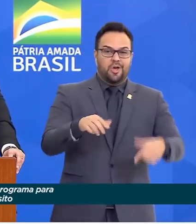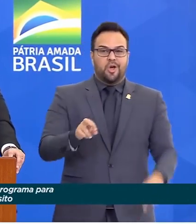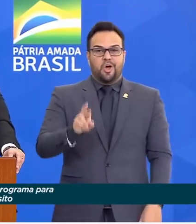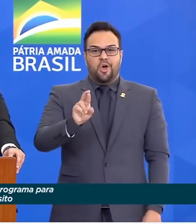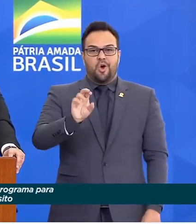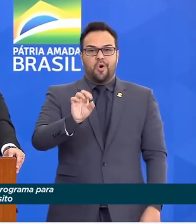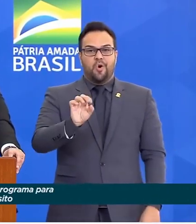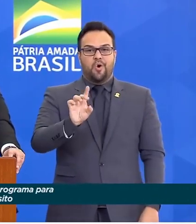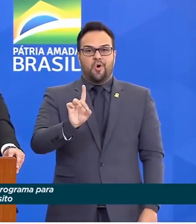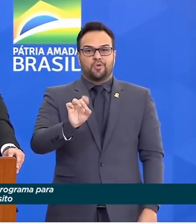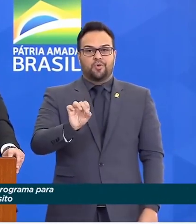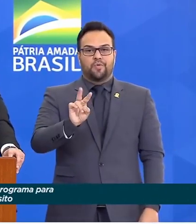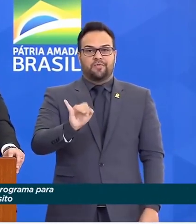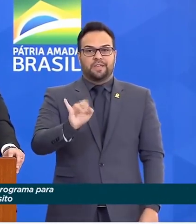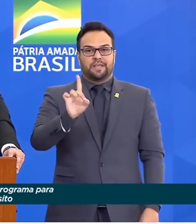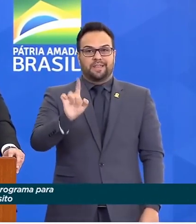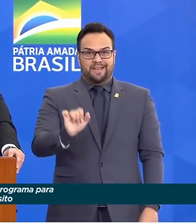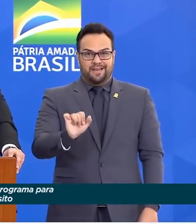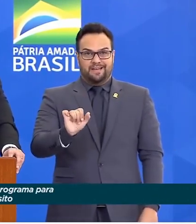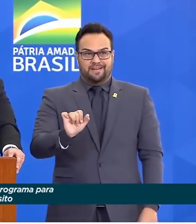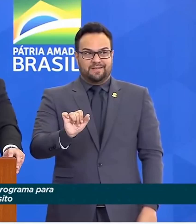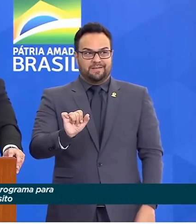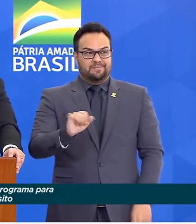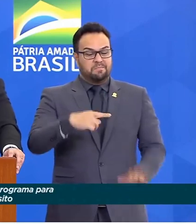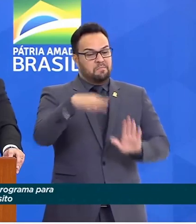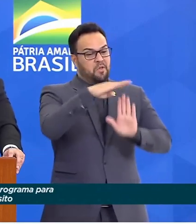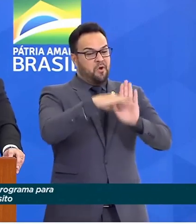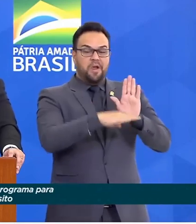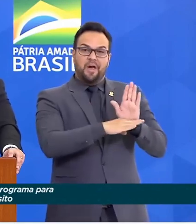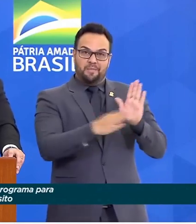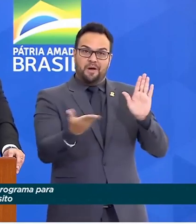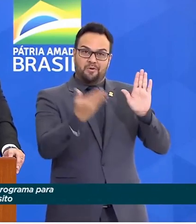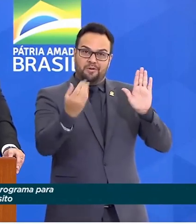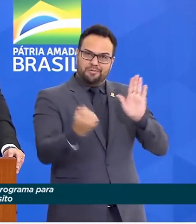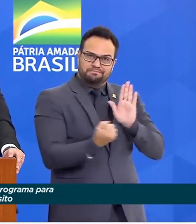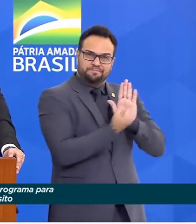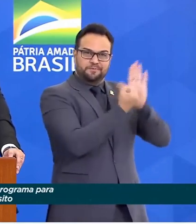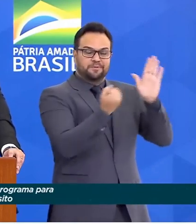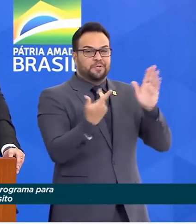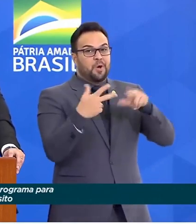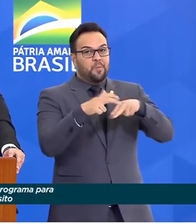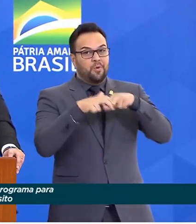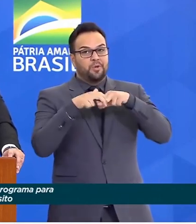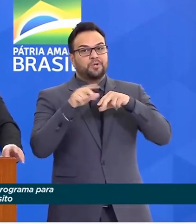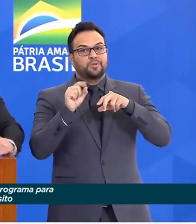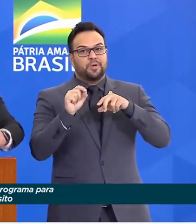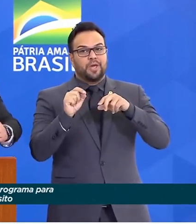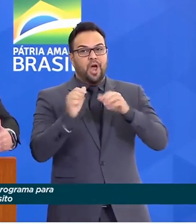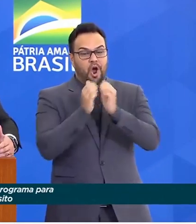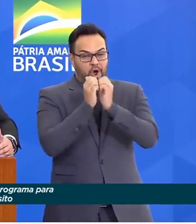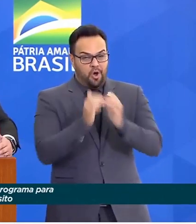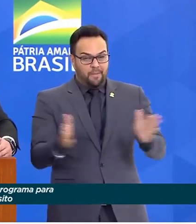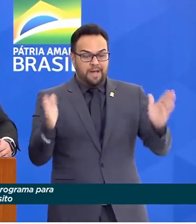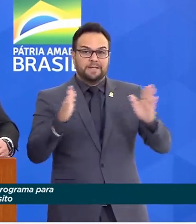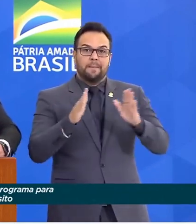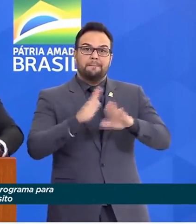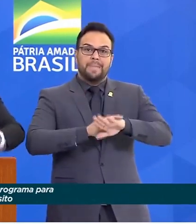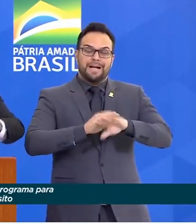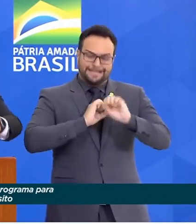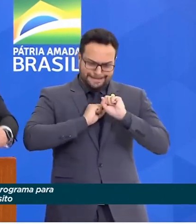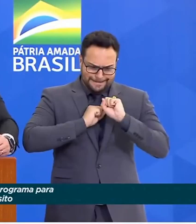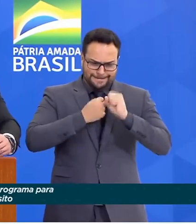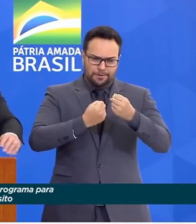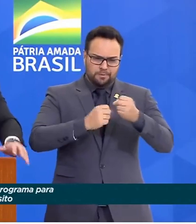programa rodovida. E com isso a gente passa a ter um esforço mais organizado,